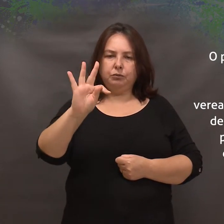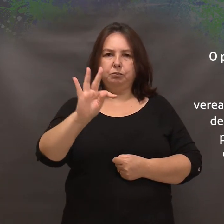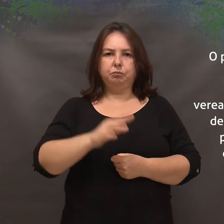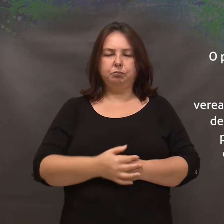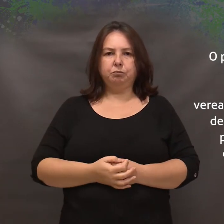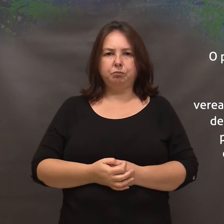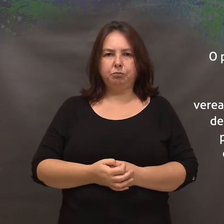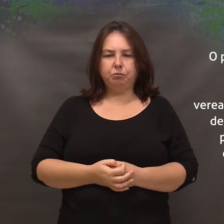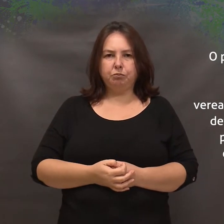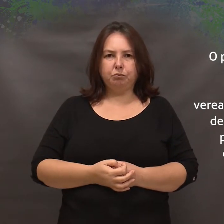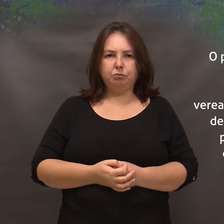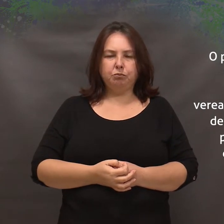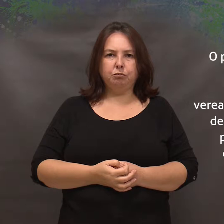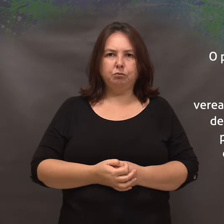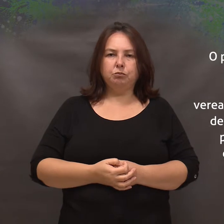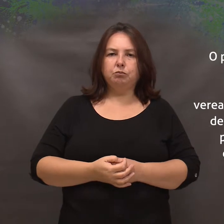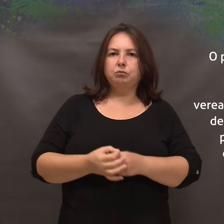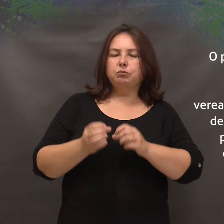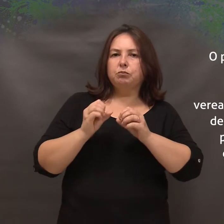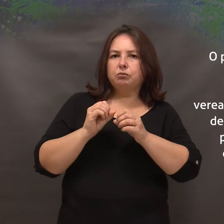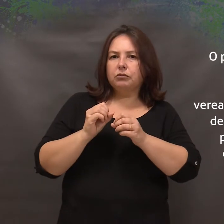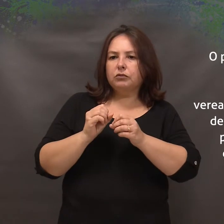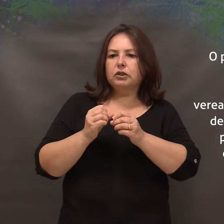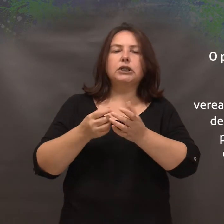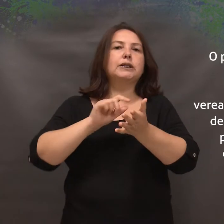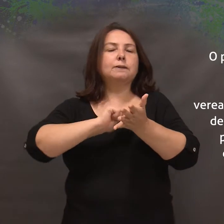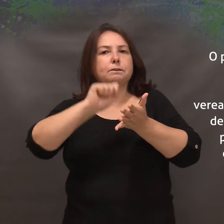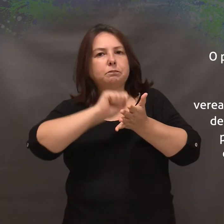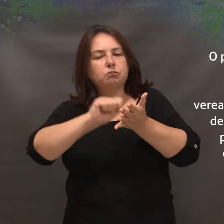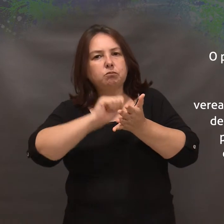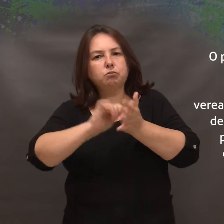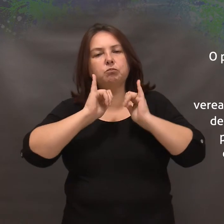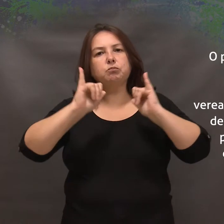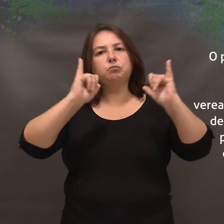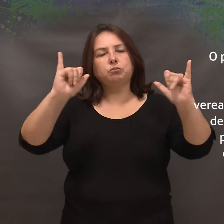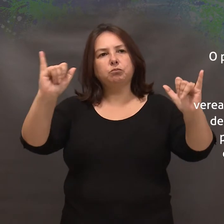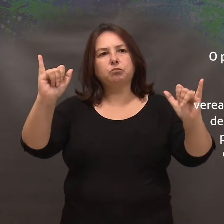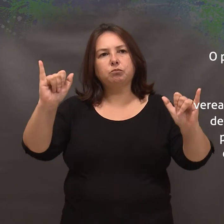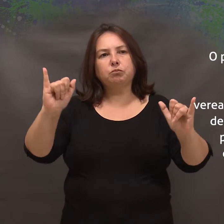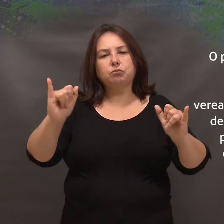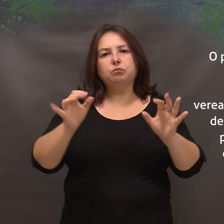Que determinou a implementação do Programa de Detecção Precoce